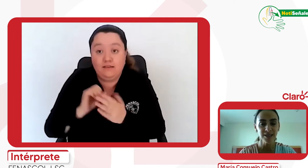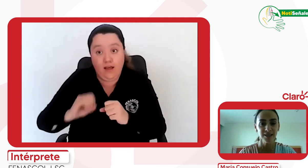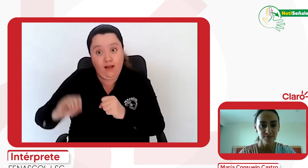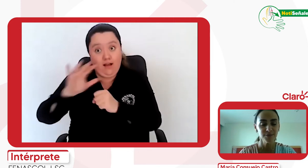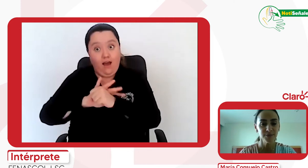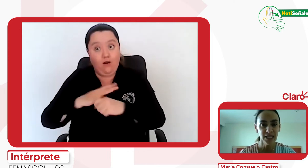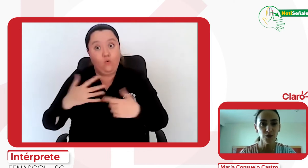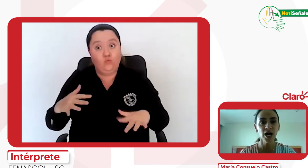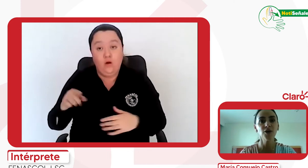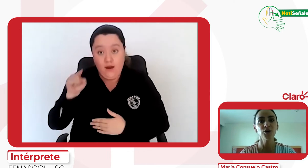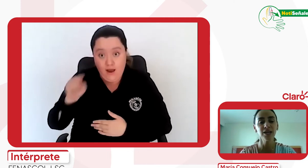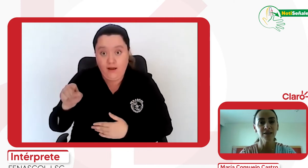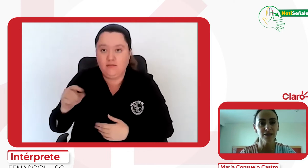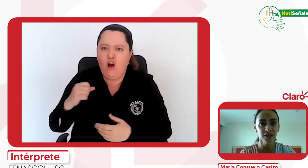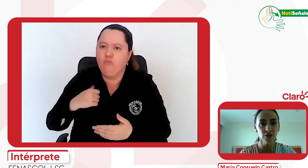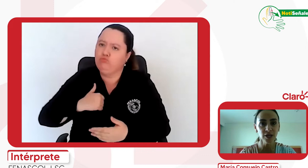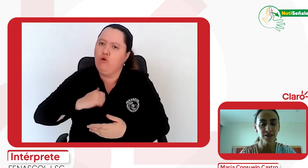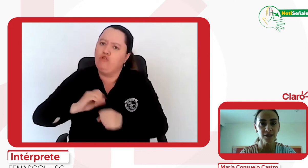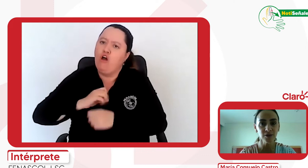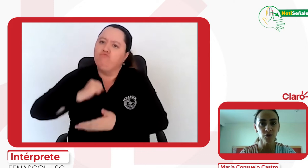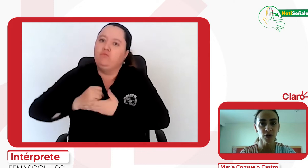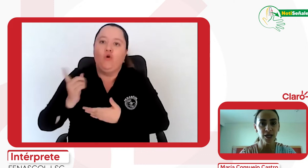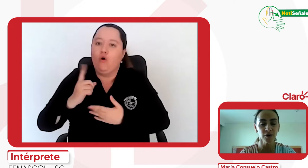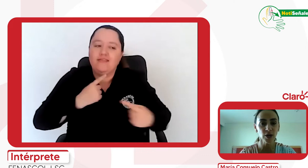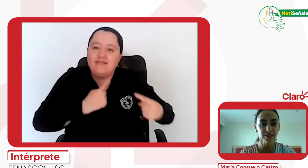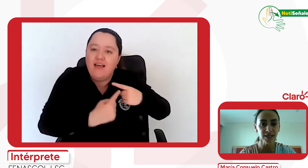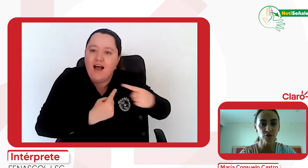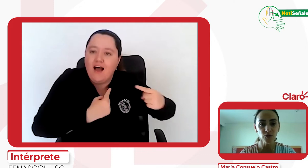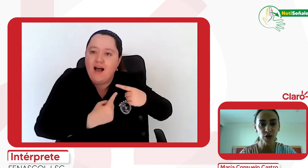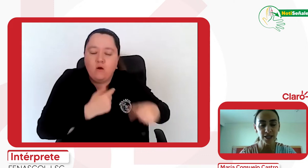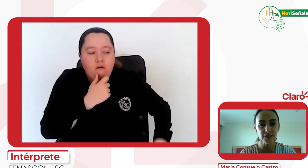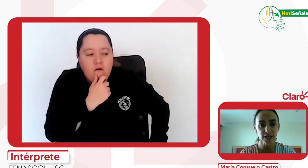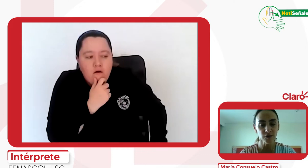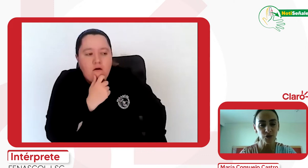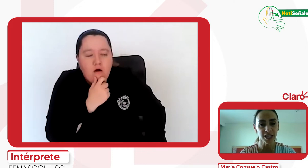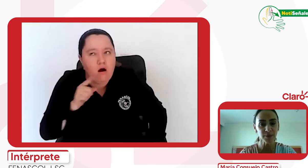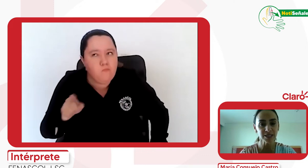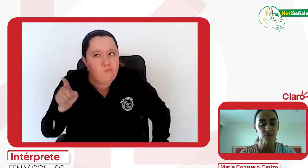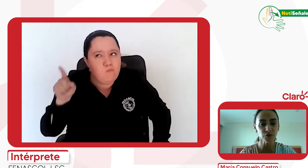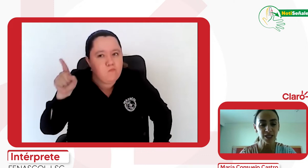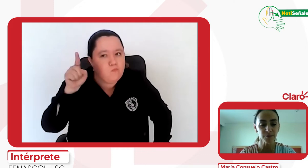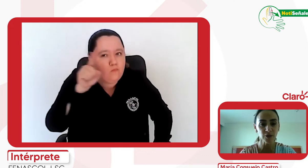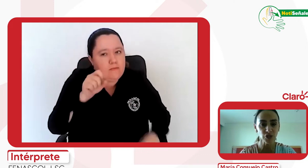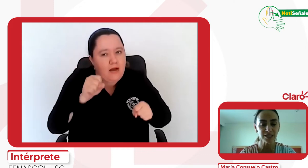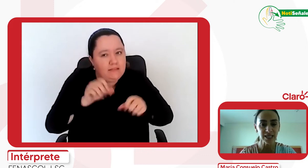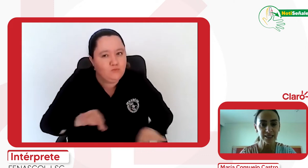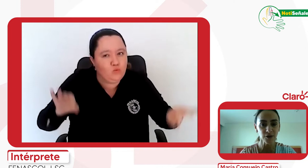dialogado, entendiendo cuáles eran los lugares donde era más importante para ustedes tener ese